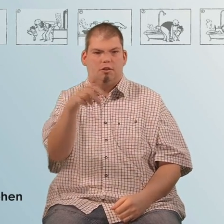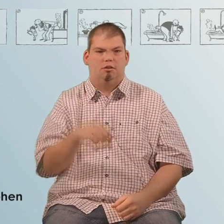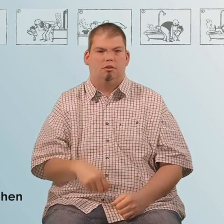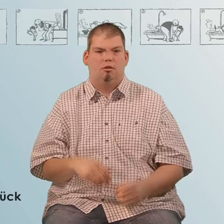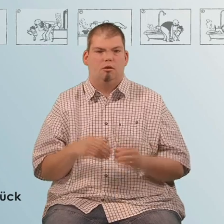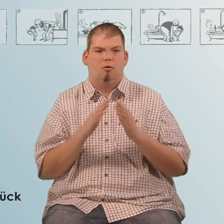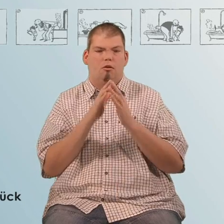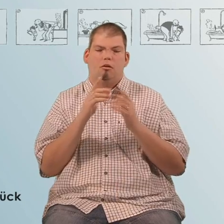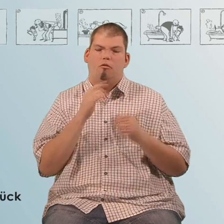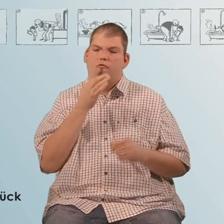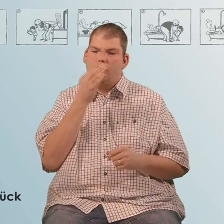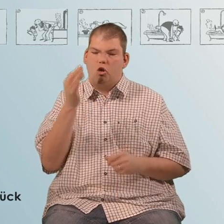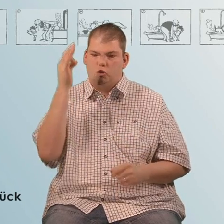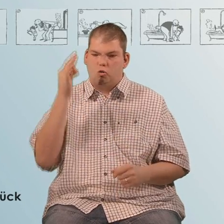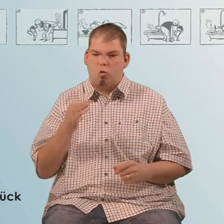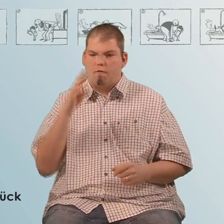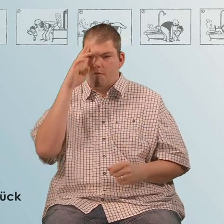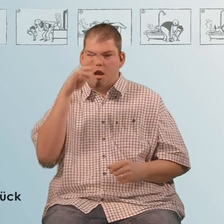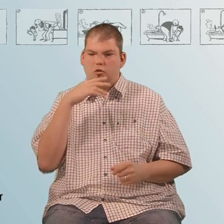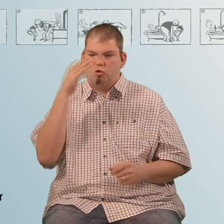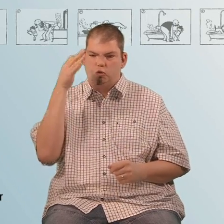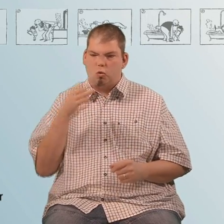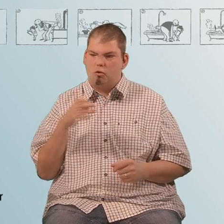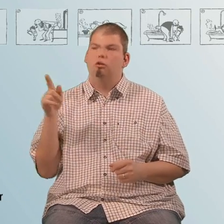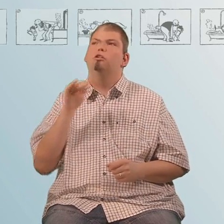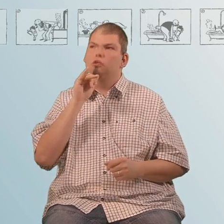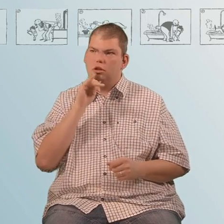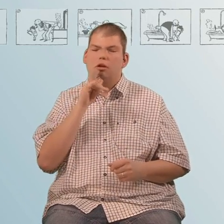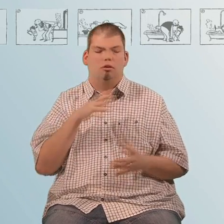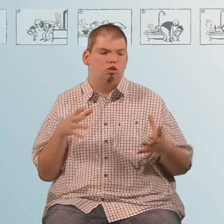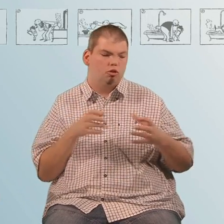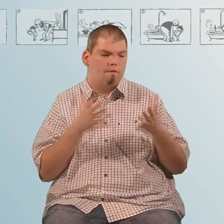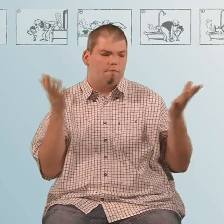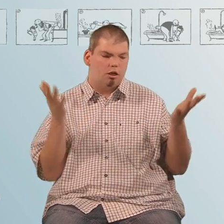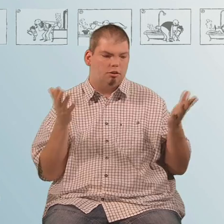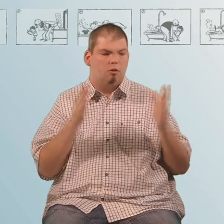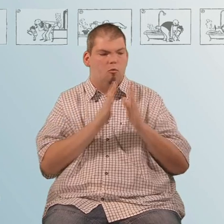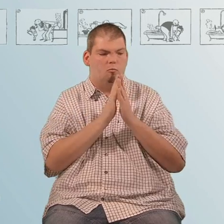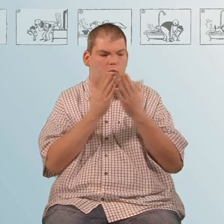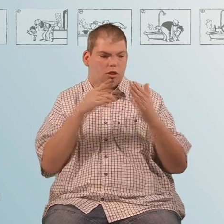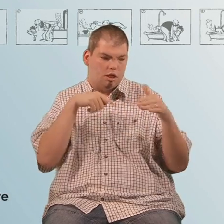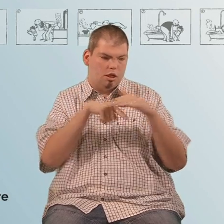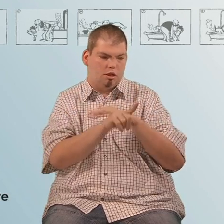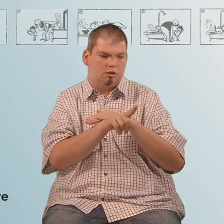und Sohn gehen gemeinsam ein Stück, da fragt der Vater den Sohn, ob dieser in ein Buch laden möchte.